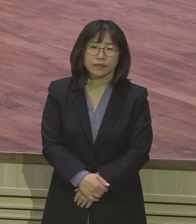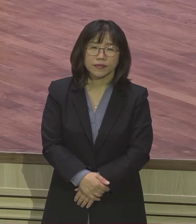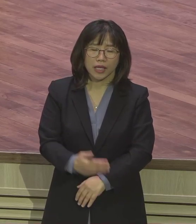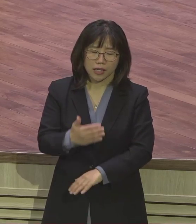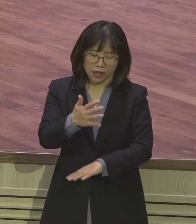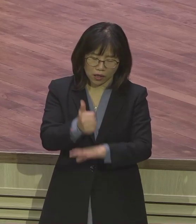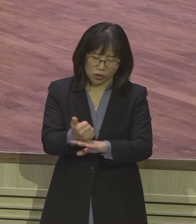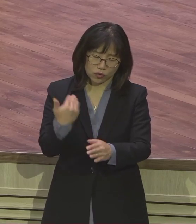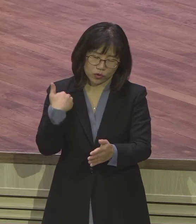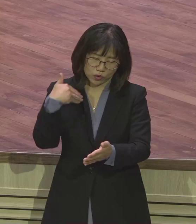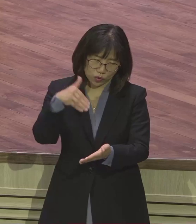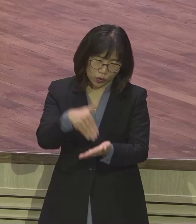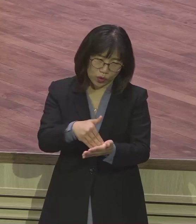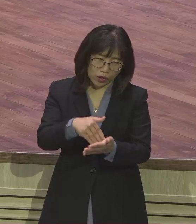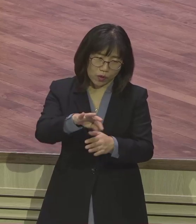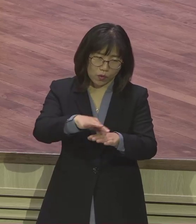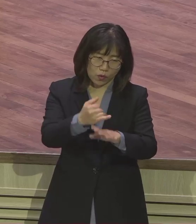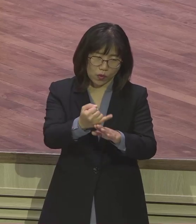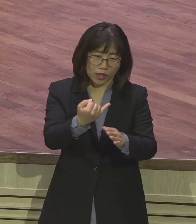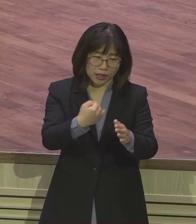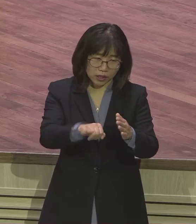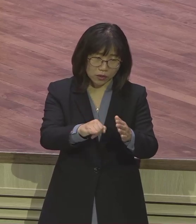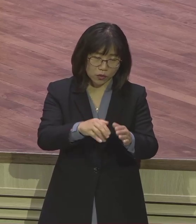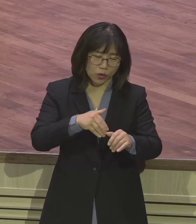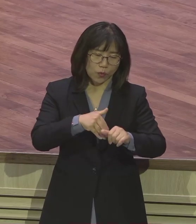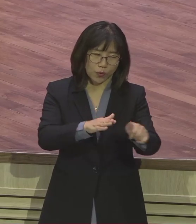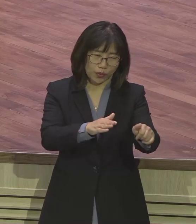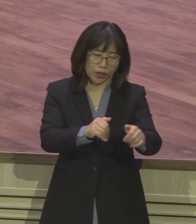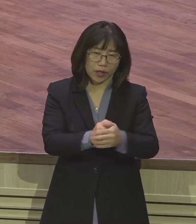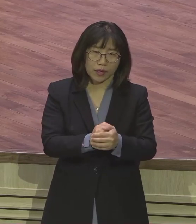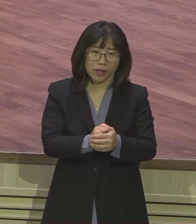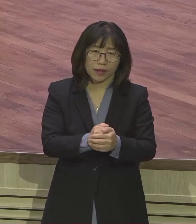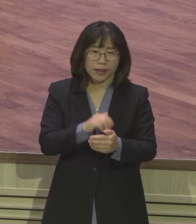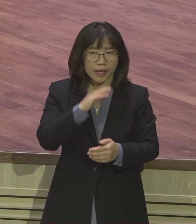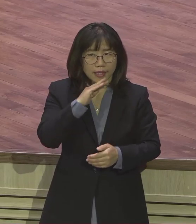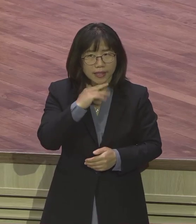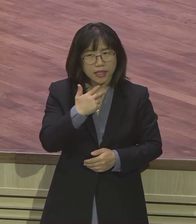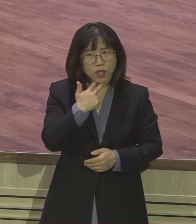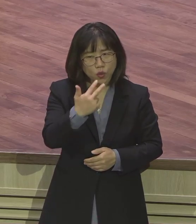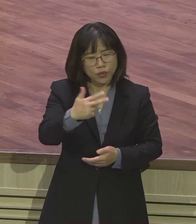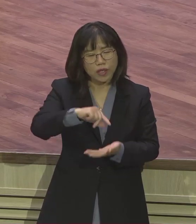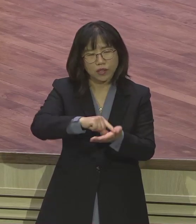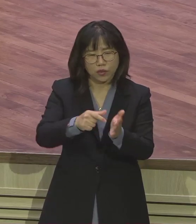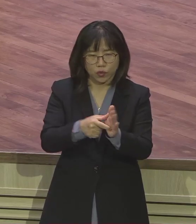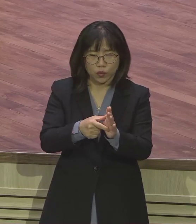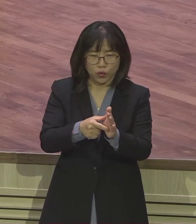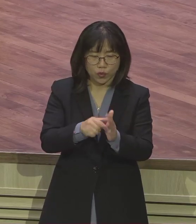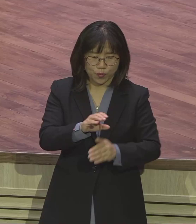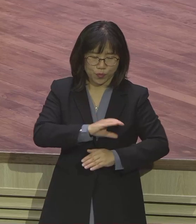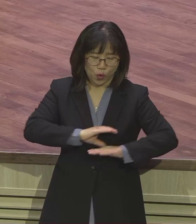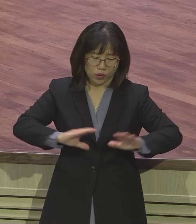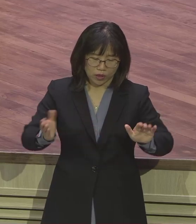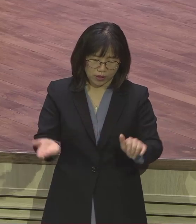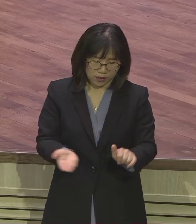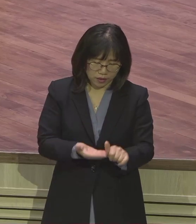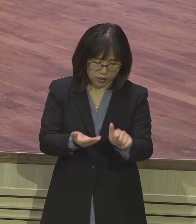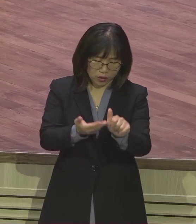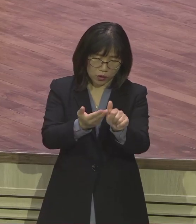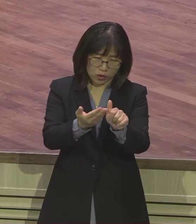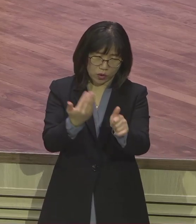신학자다 그렇게 보고 있습니다. 그럼 몇 살이에요? 제 하루 일곱 살이에요. 일곱 살, 여덟 살 돼야 학교로 똥